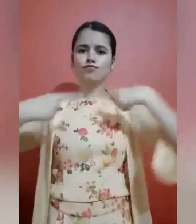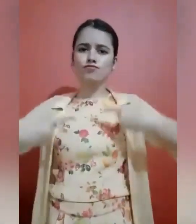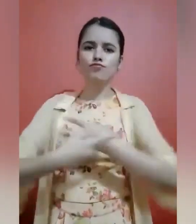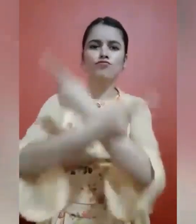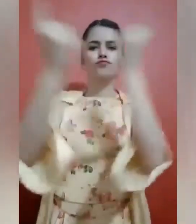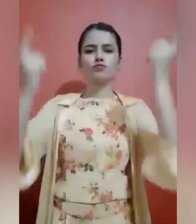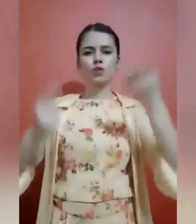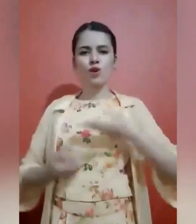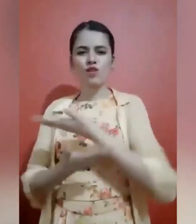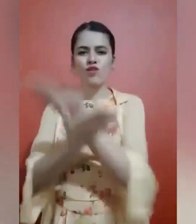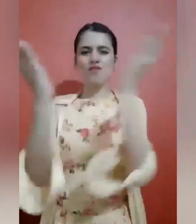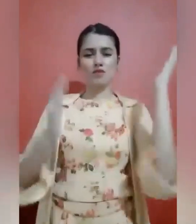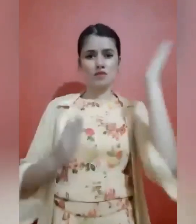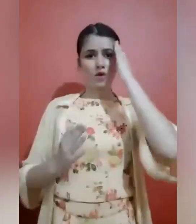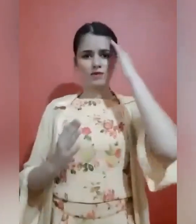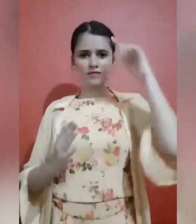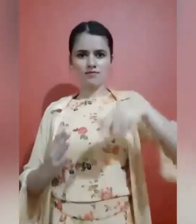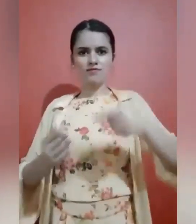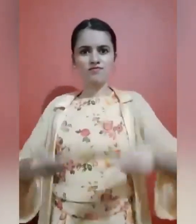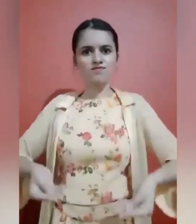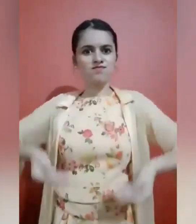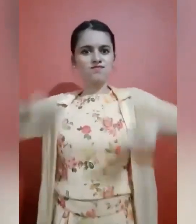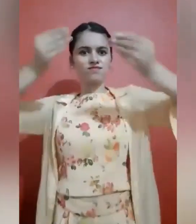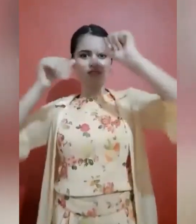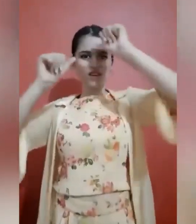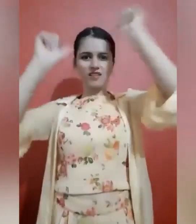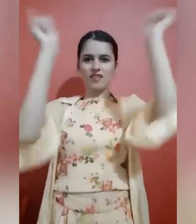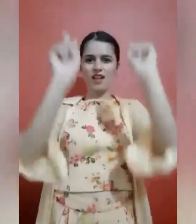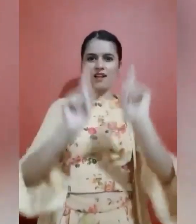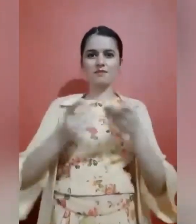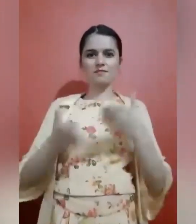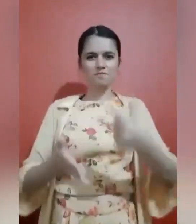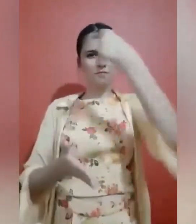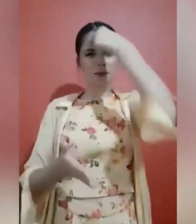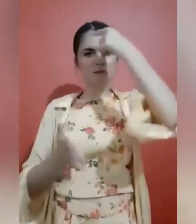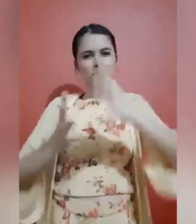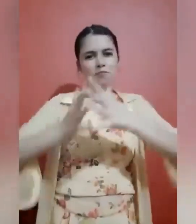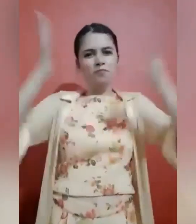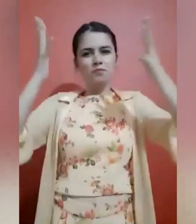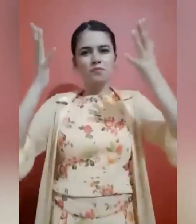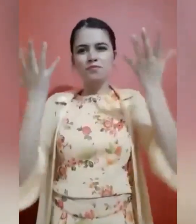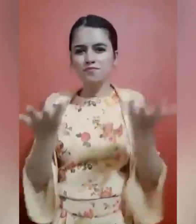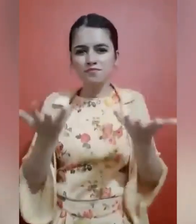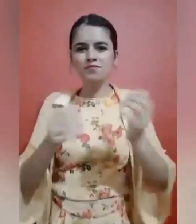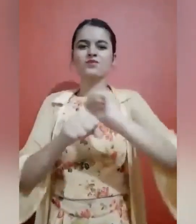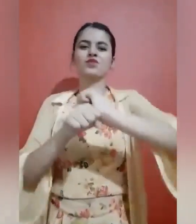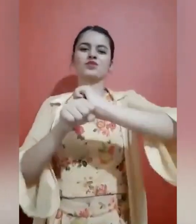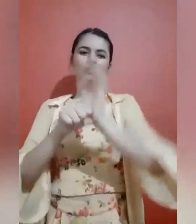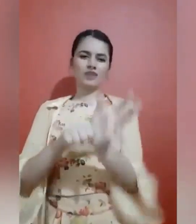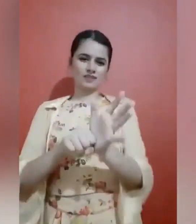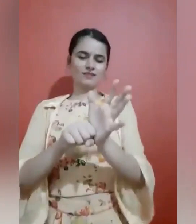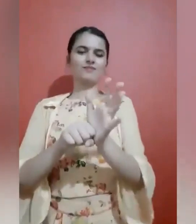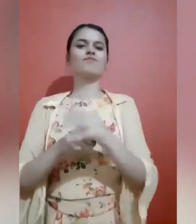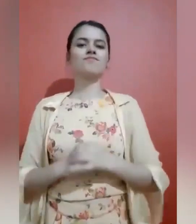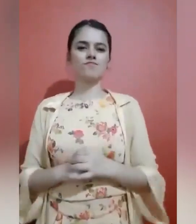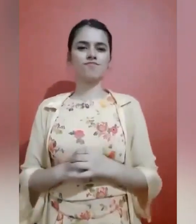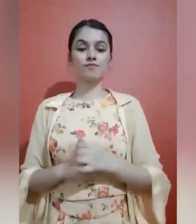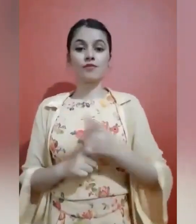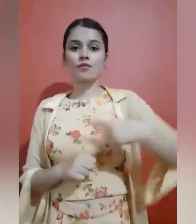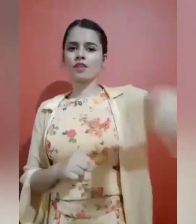हमारे माननिय प्रधान मंतिजी के संदेश अनुसार हमारे देश में एक संकटेजी से बढ़ रहा है और वह है